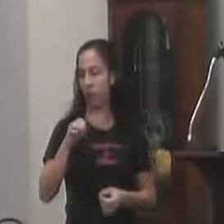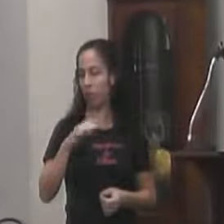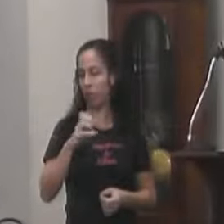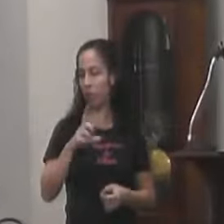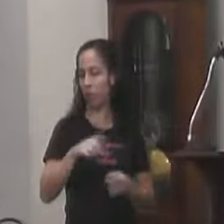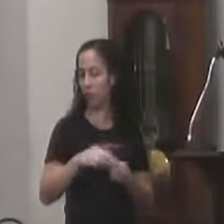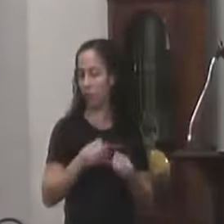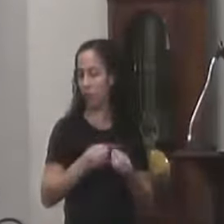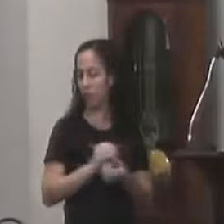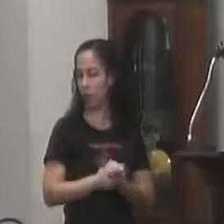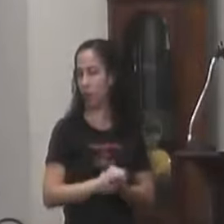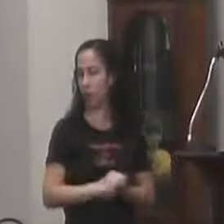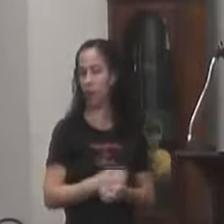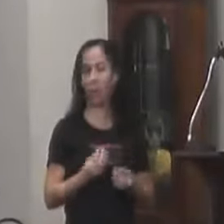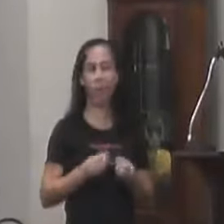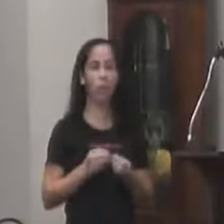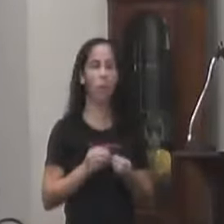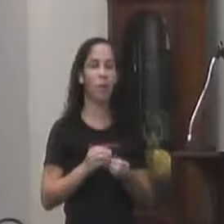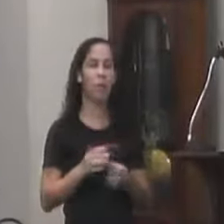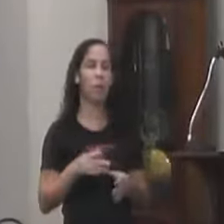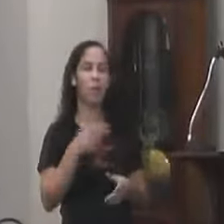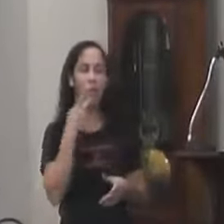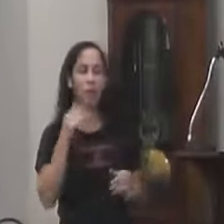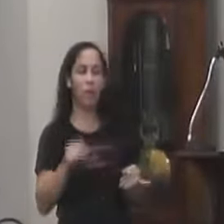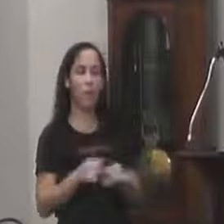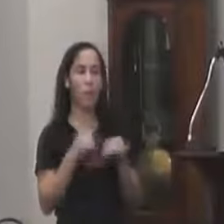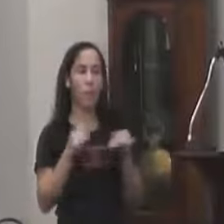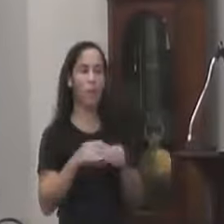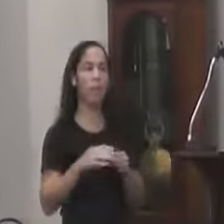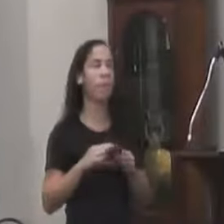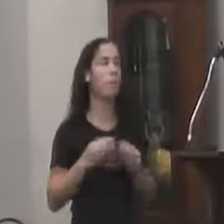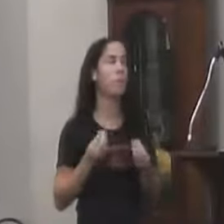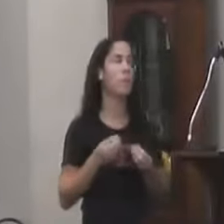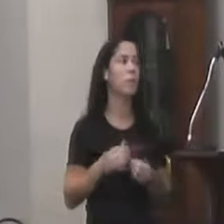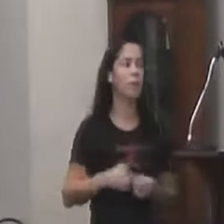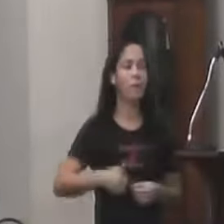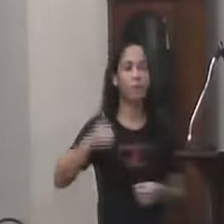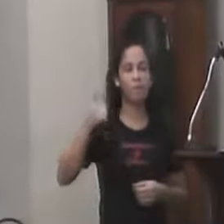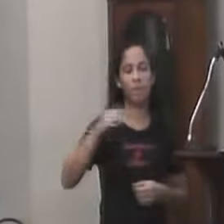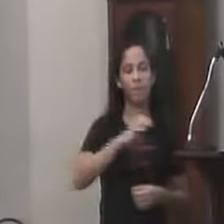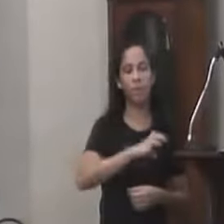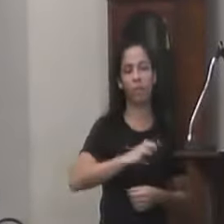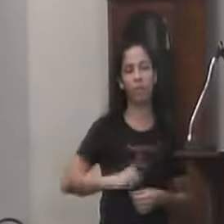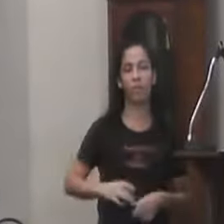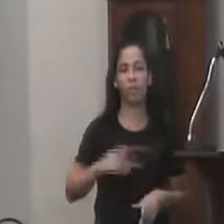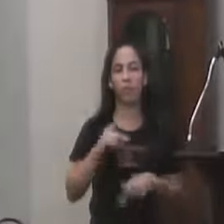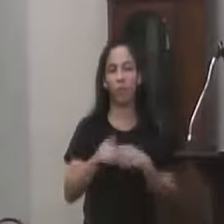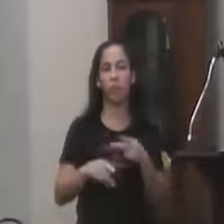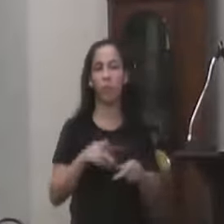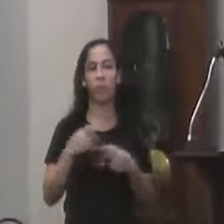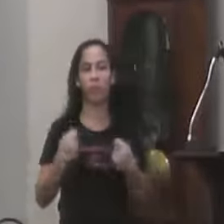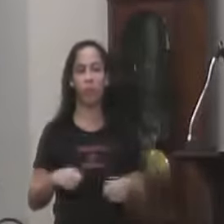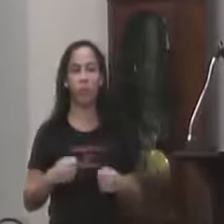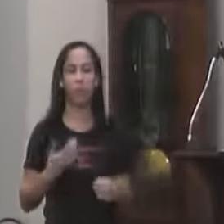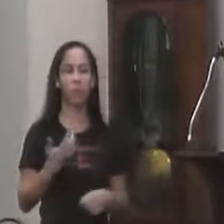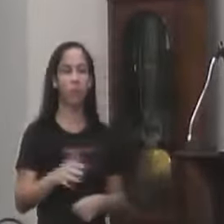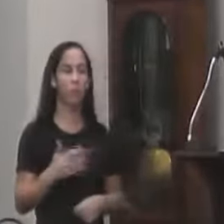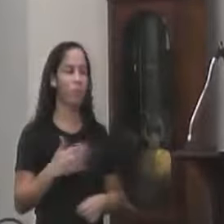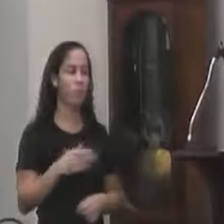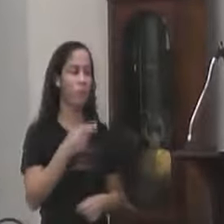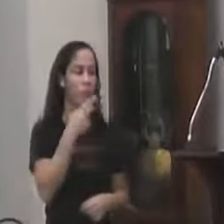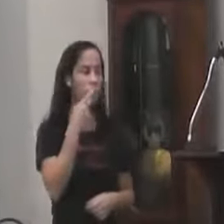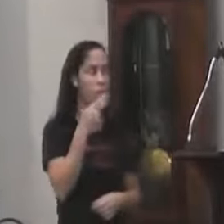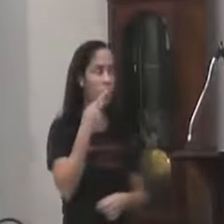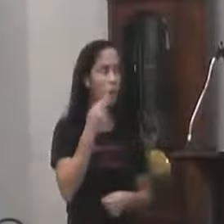Igual Arnovieira Que é a melhor escola Do estado Do Rio de Janeiro Isso Que a população Precisa Ela não quer Ficar